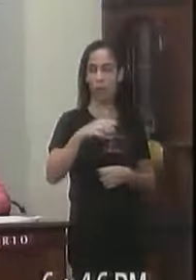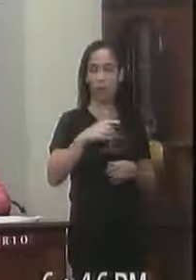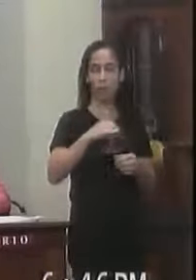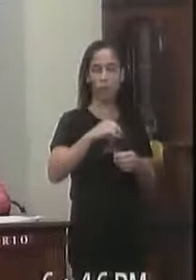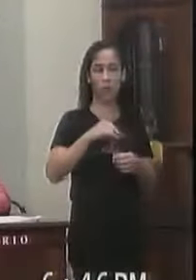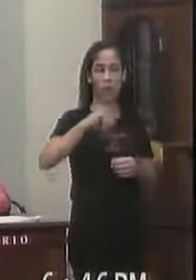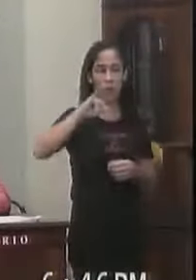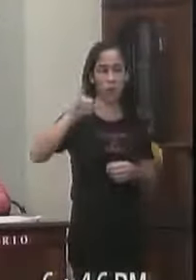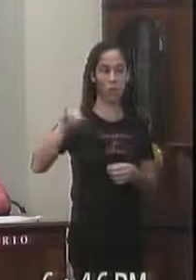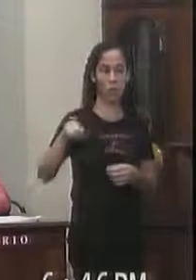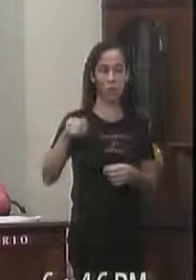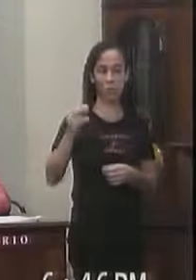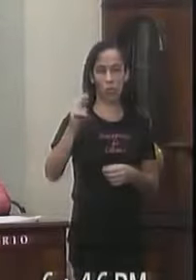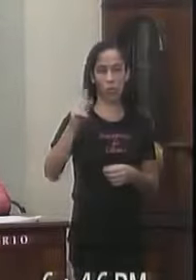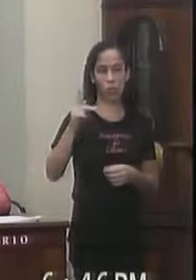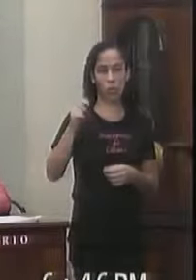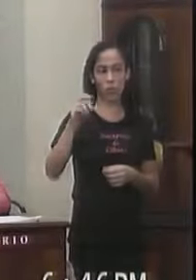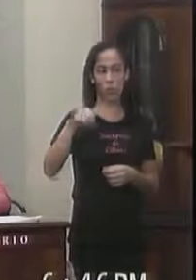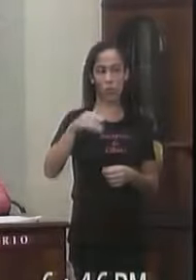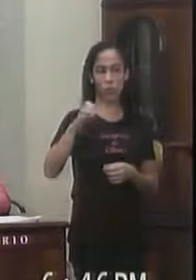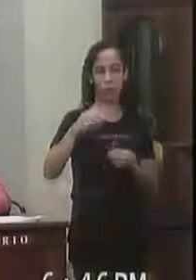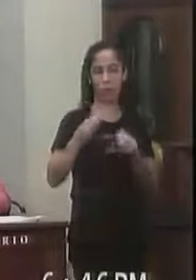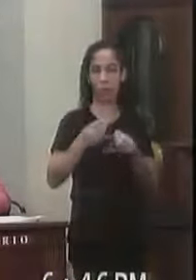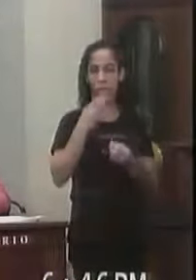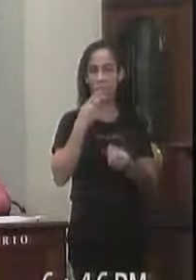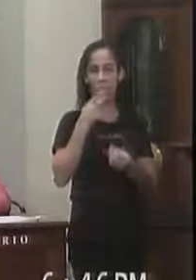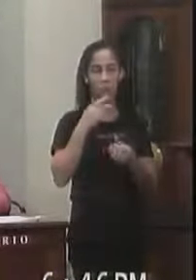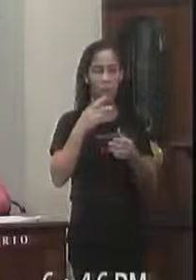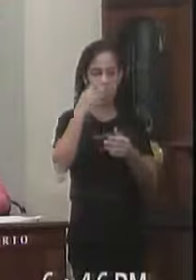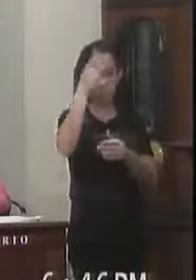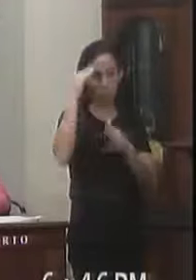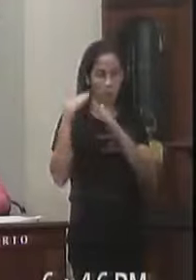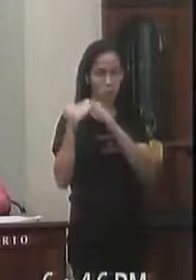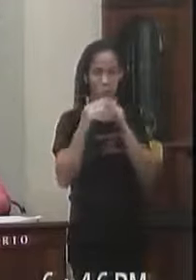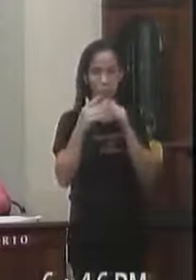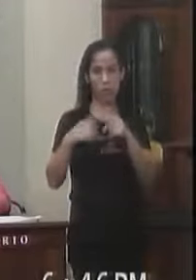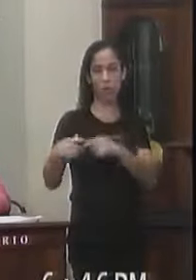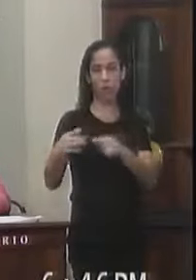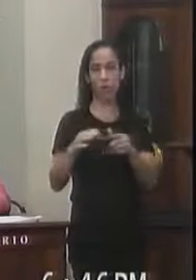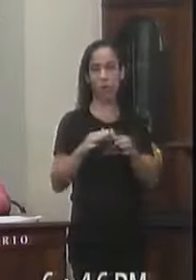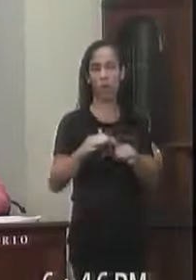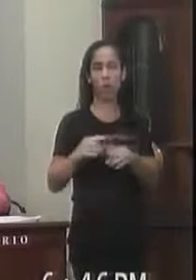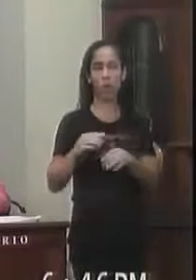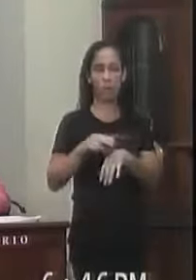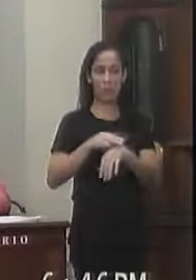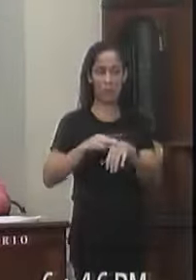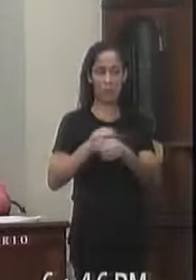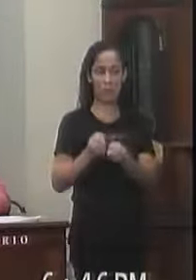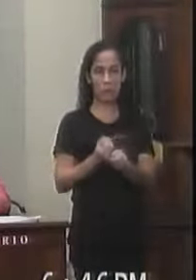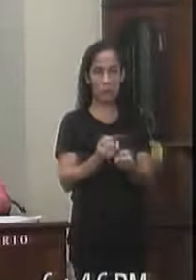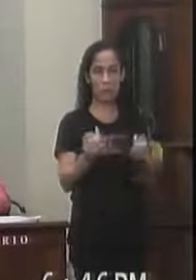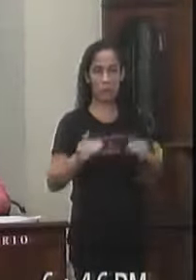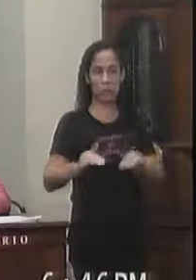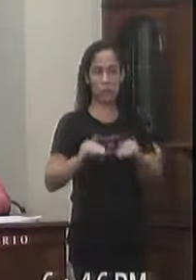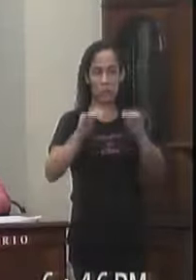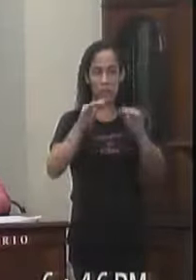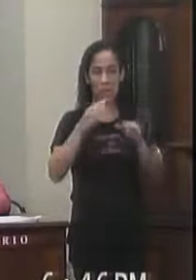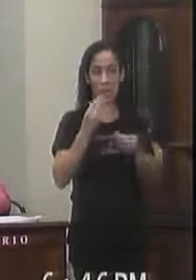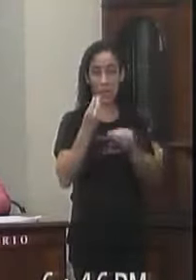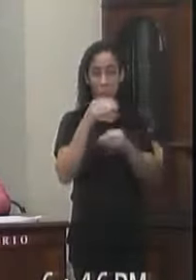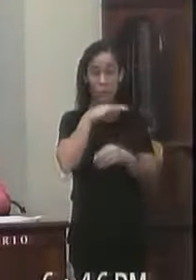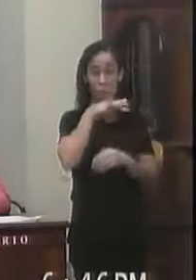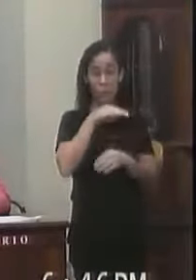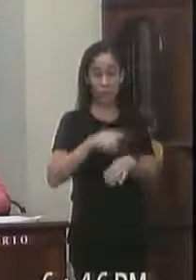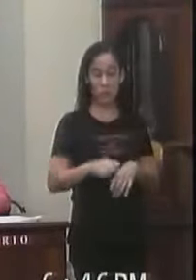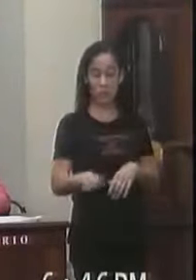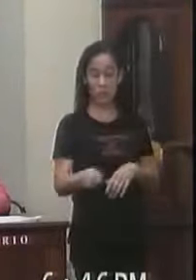localidade Com gabinete móvel Foi relatado por moradores Que o local Encontra-se sujo Com o mato muito alto Culminando para a proliferação De ratos Caramujos